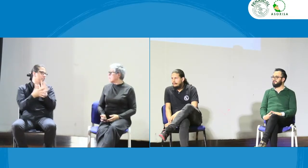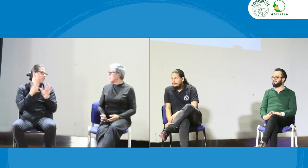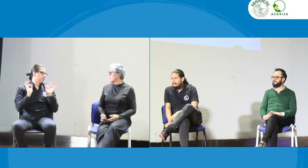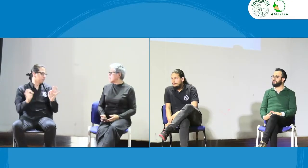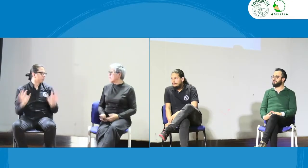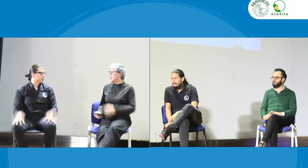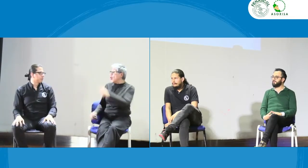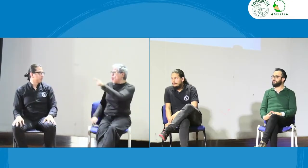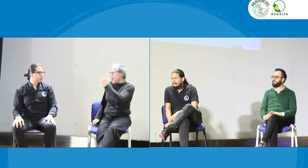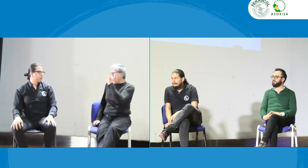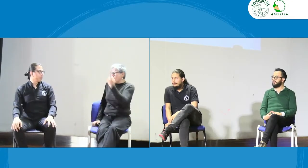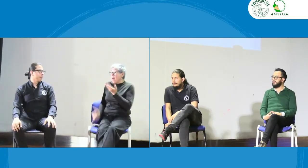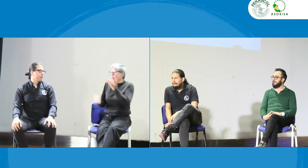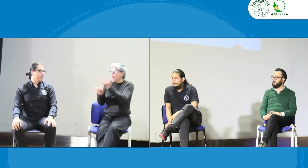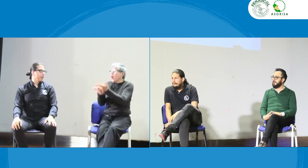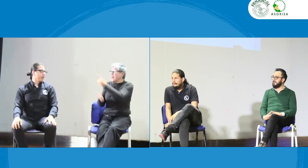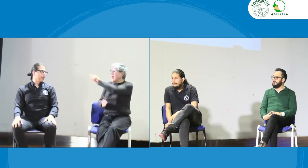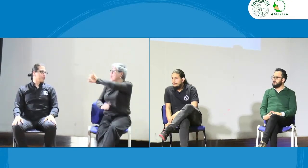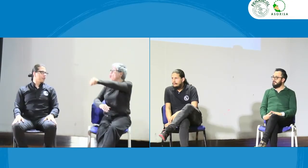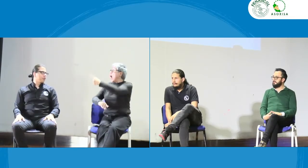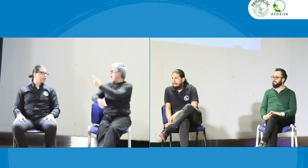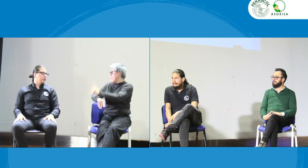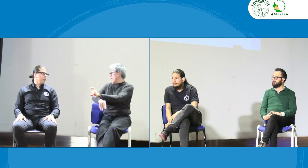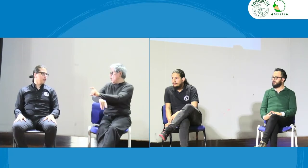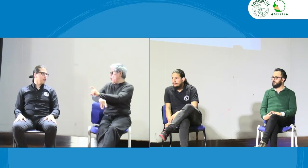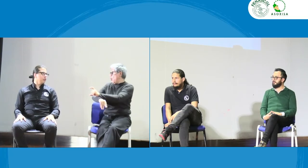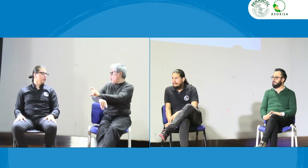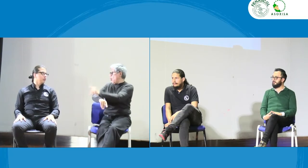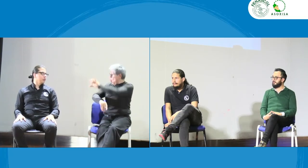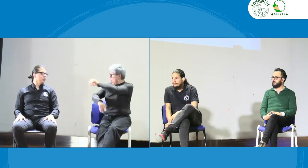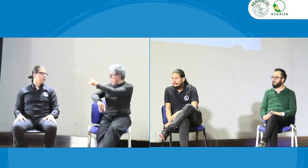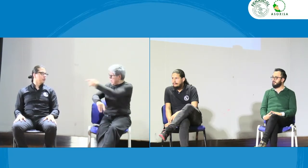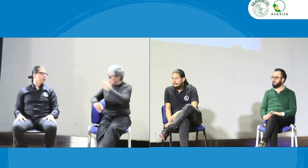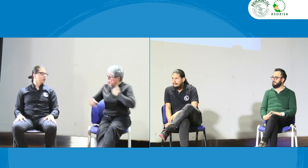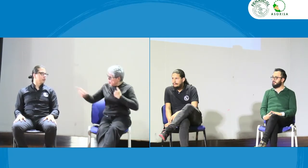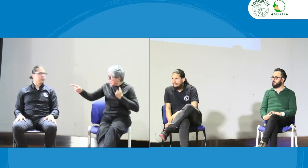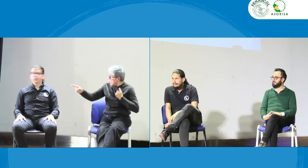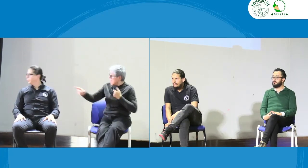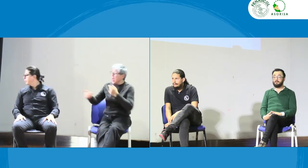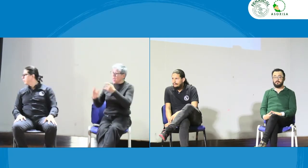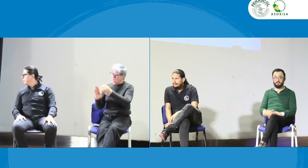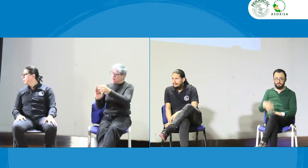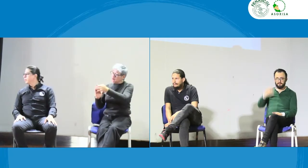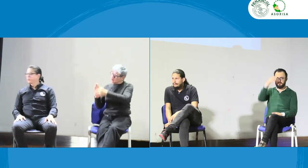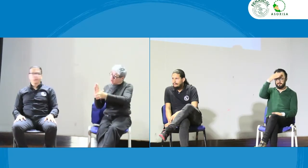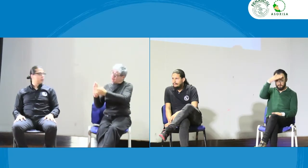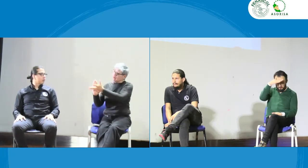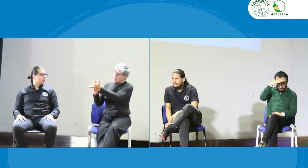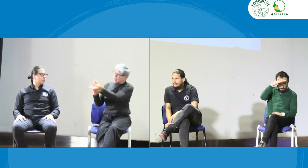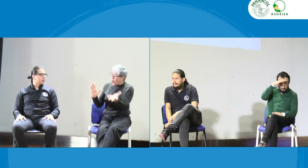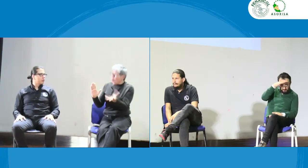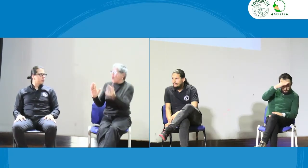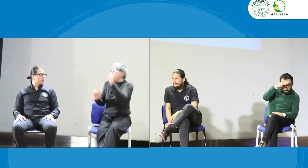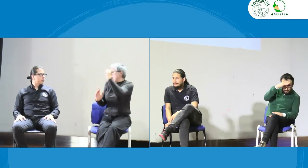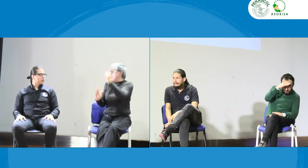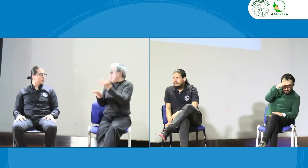planeación lingüística Bueno ¿tiene Juan Camilo una propuesta para esa seña? Sí este joven hizo esta seña para